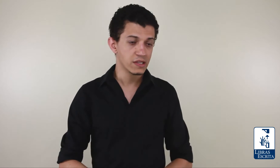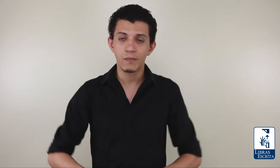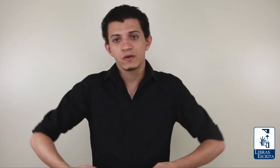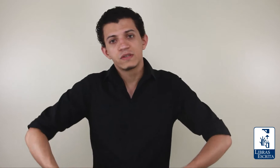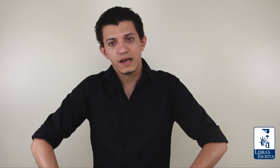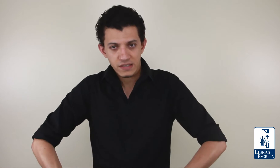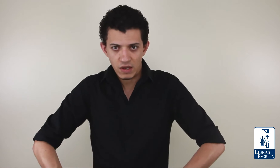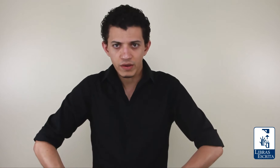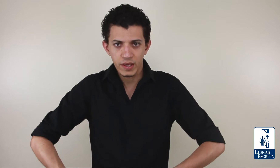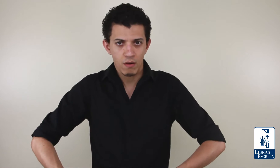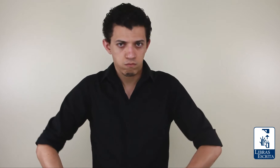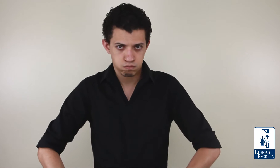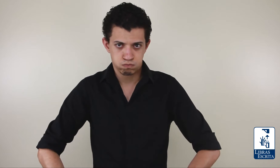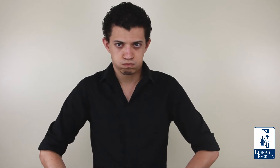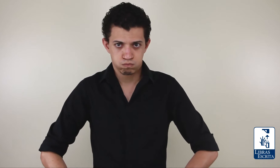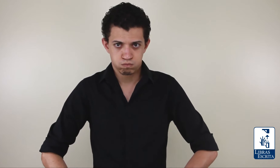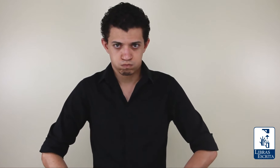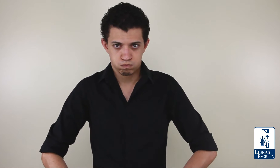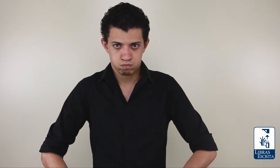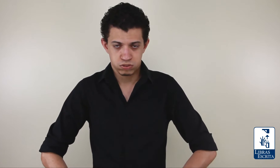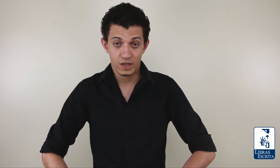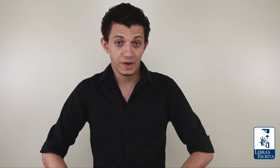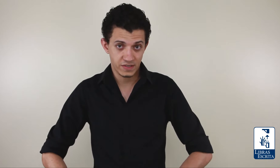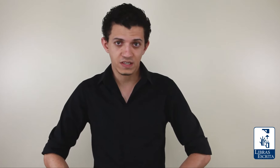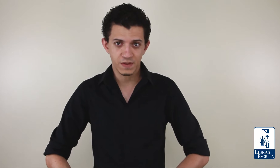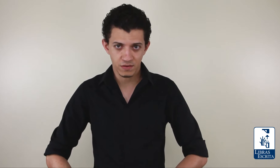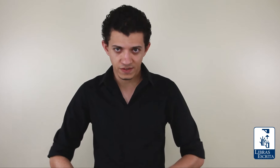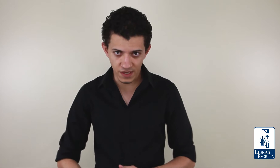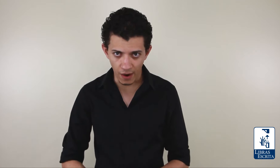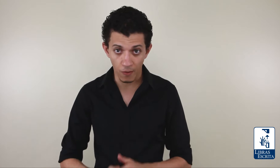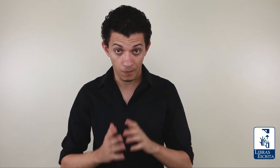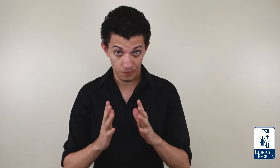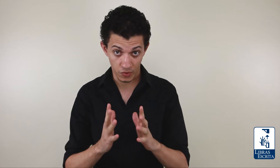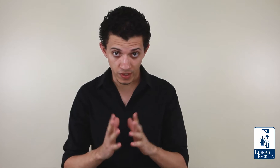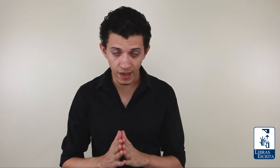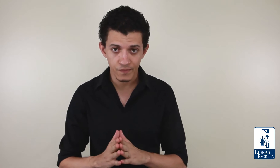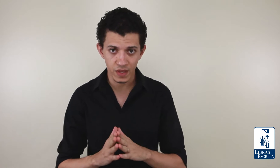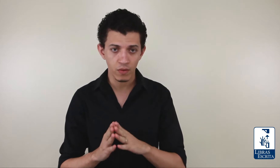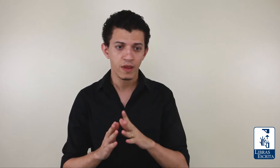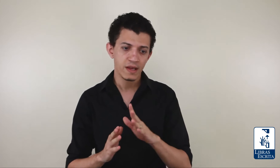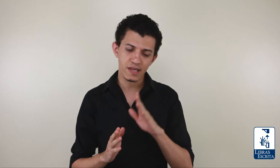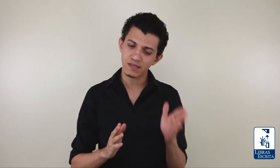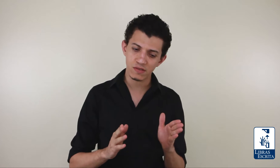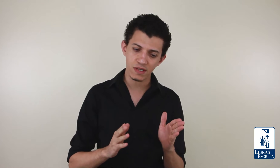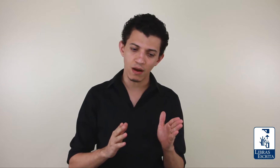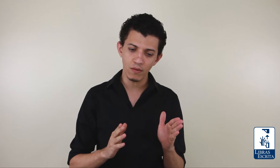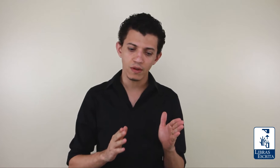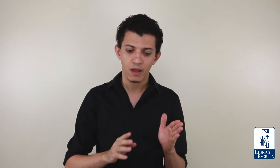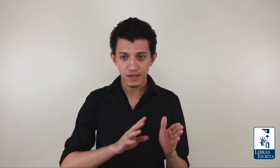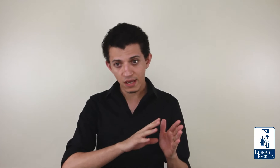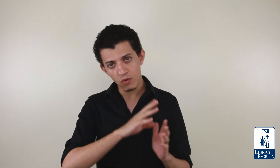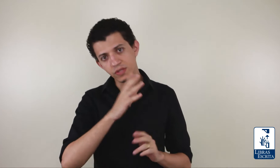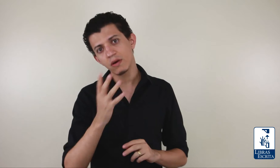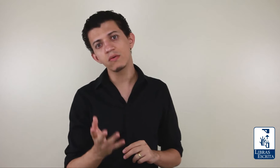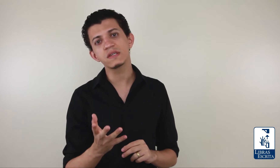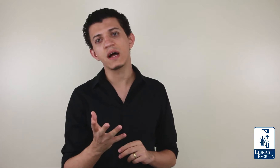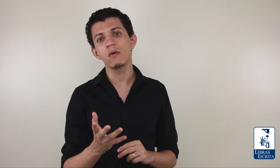você pode usar esse sinal aqui, que precisa de expressão facial, ok? Então, esqueceu o sinal, você usa o sinal